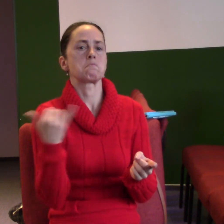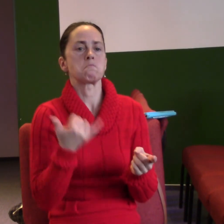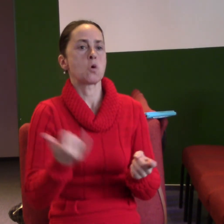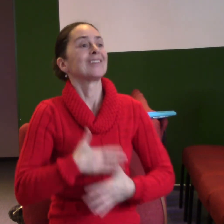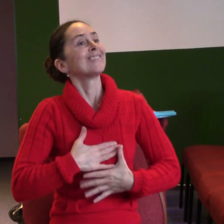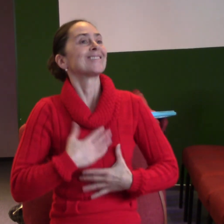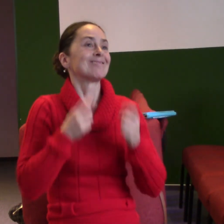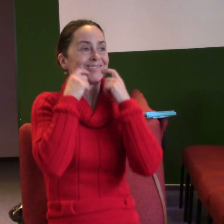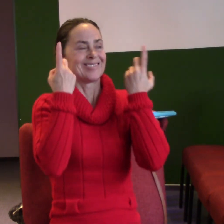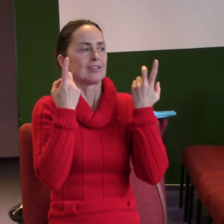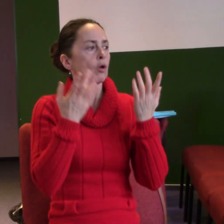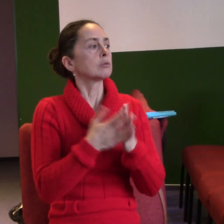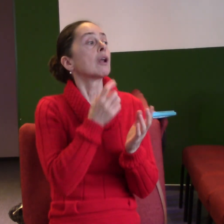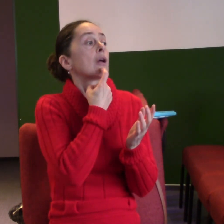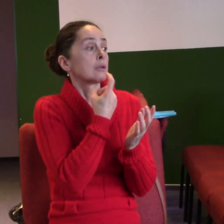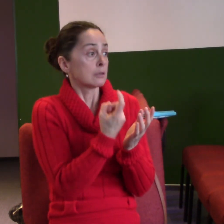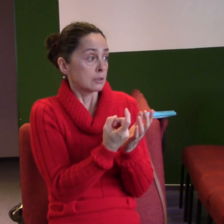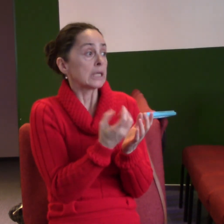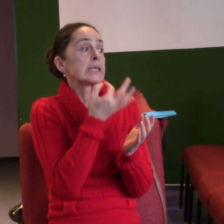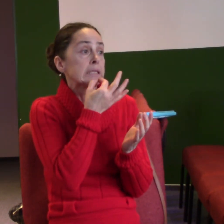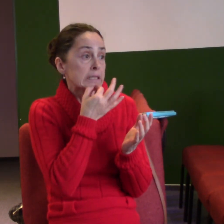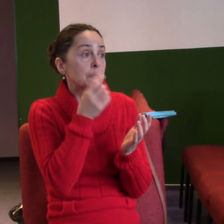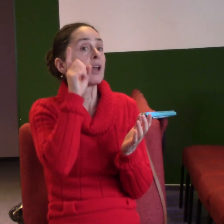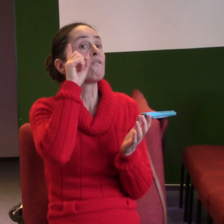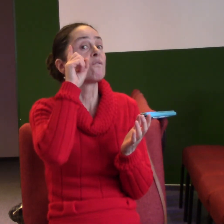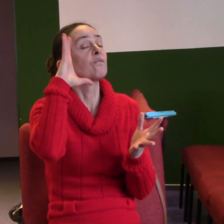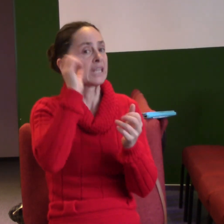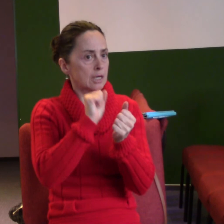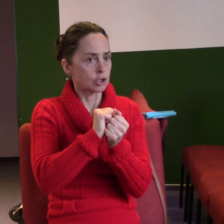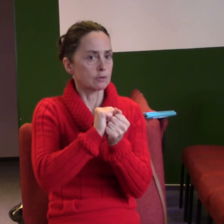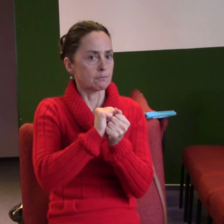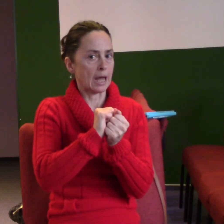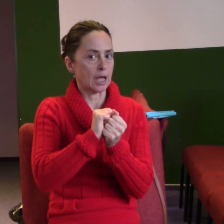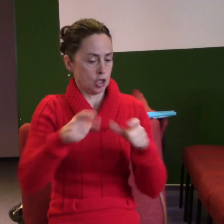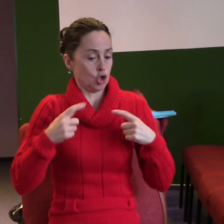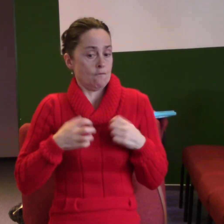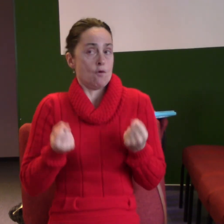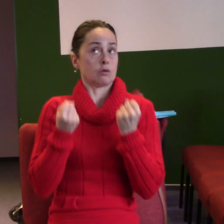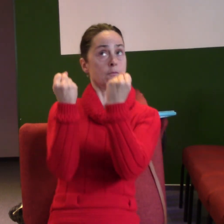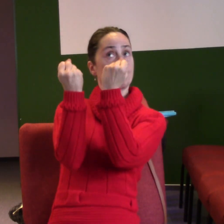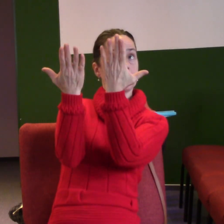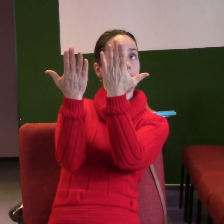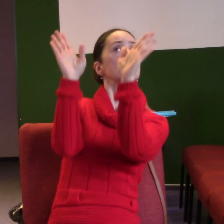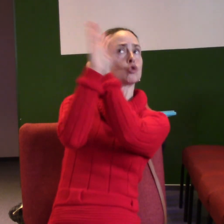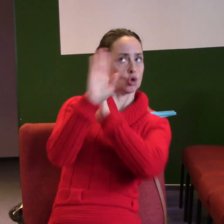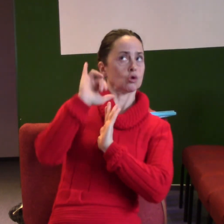tomu, pokud patříme Ježíši, pokud jsme mu dali svůj život, pokud jsme se pro něj rozhodli, tak to sebou